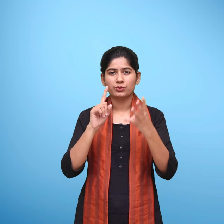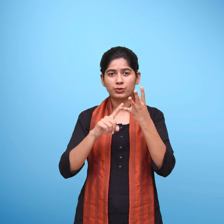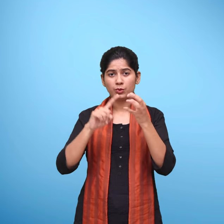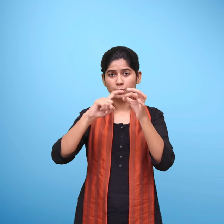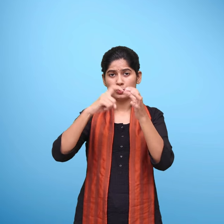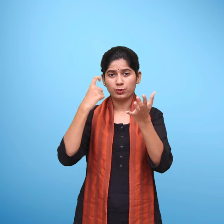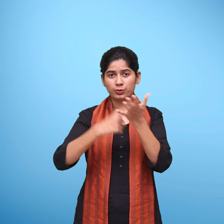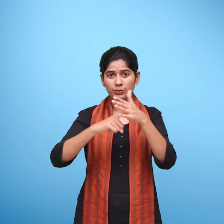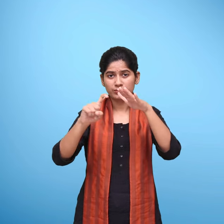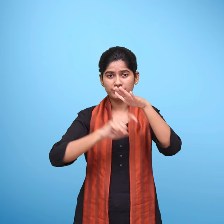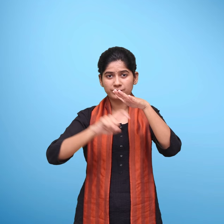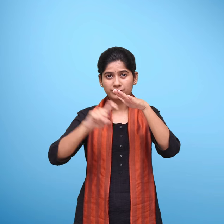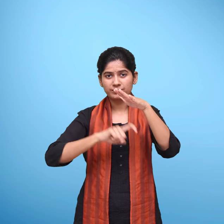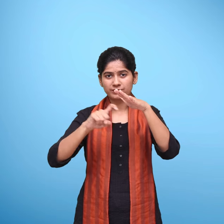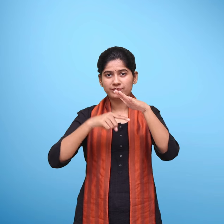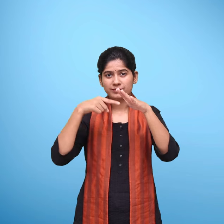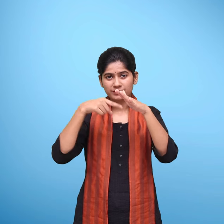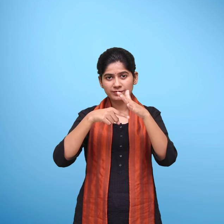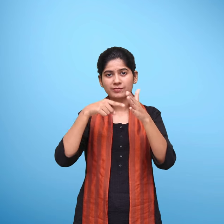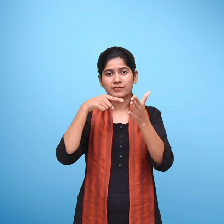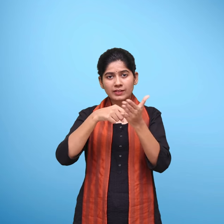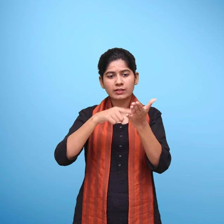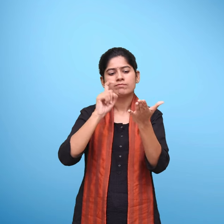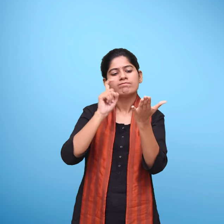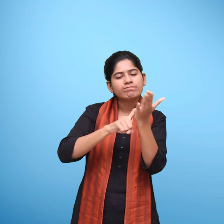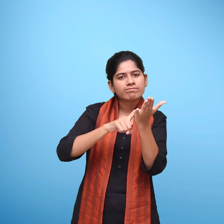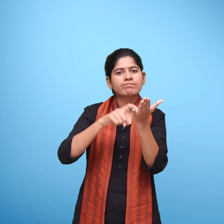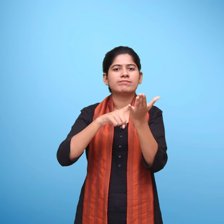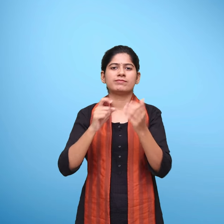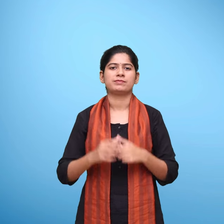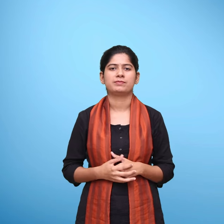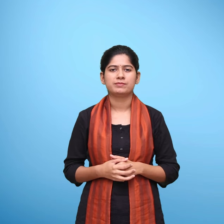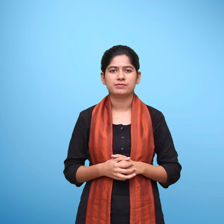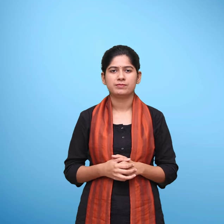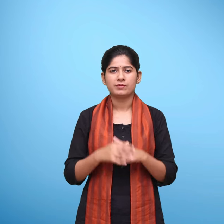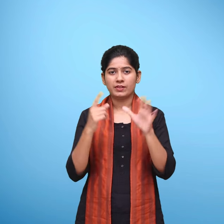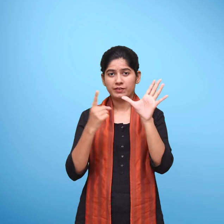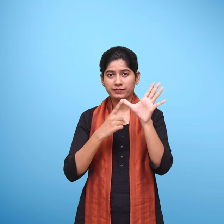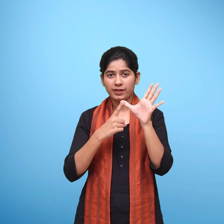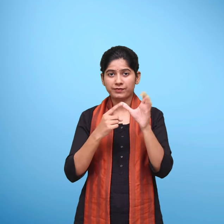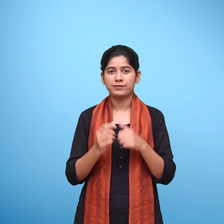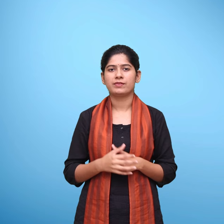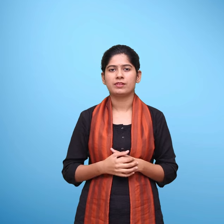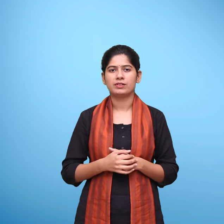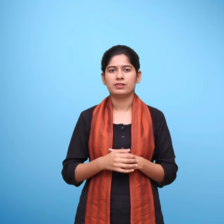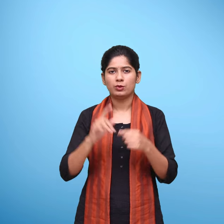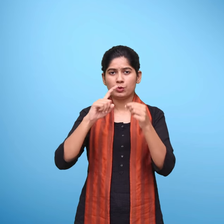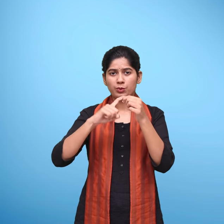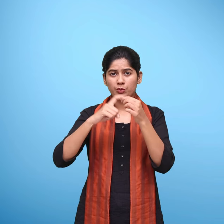चवथा चरण, QR कोड को स्कैन करने के लिए टैप करें पांचवा चरण, कैमरा